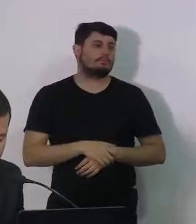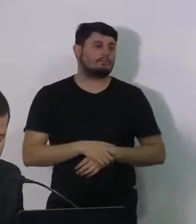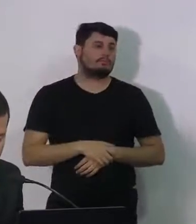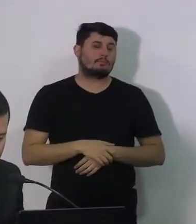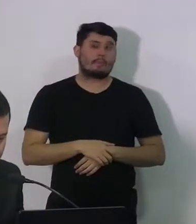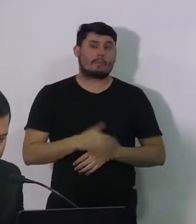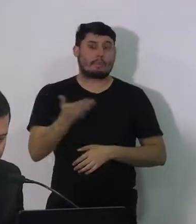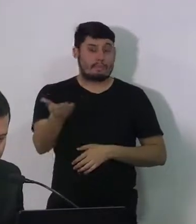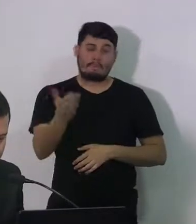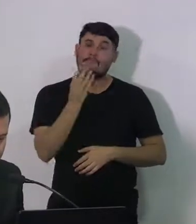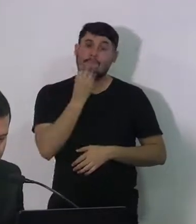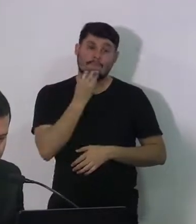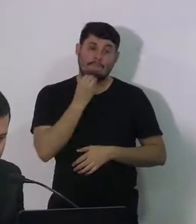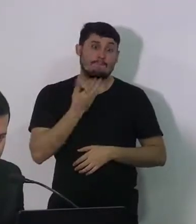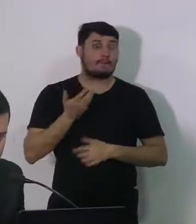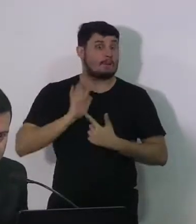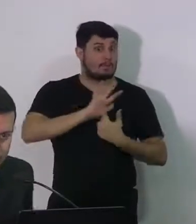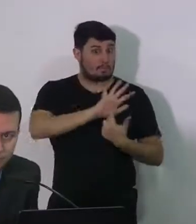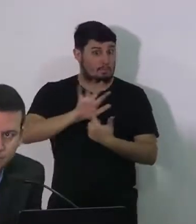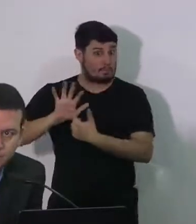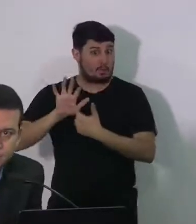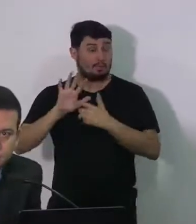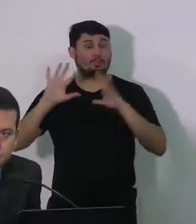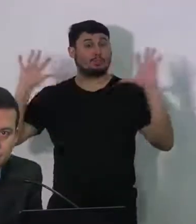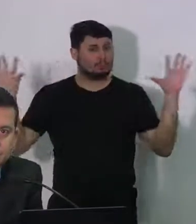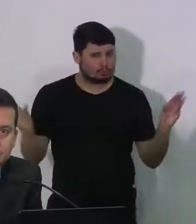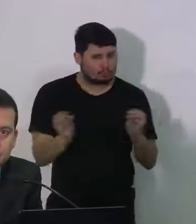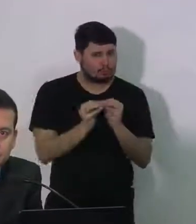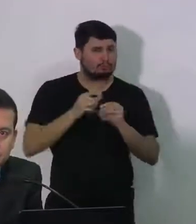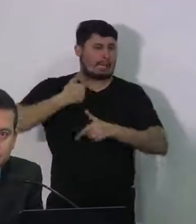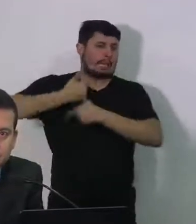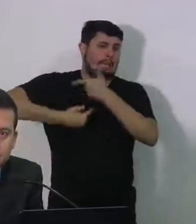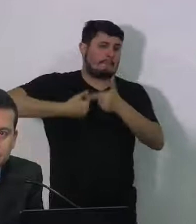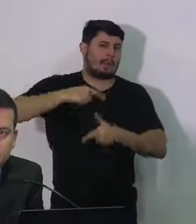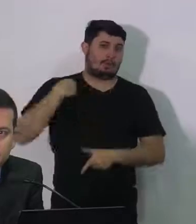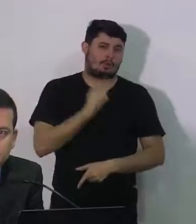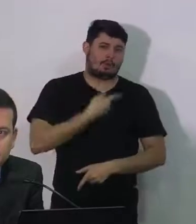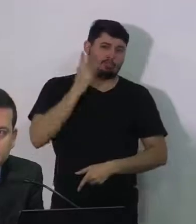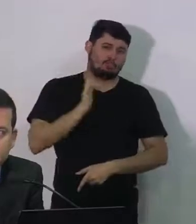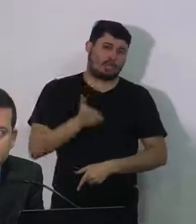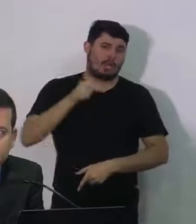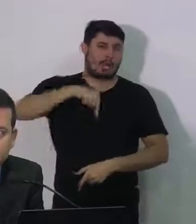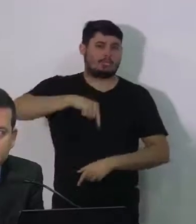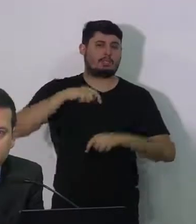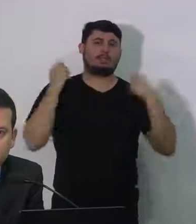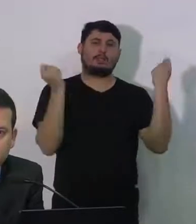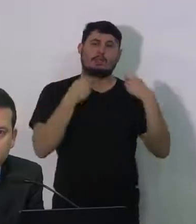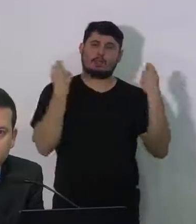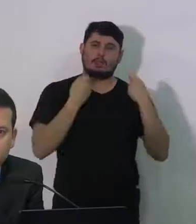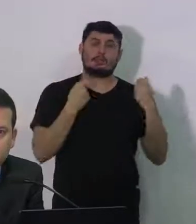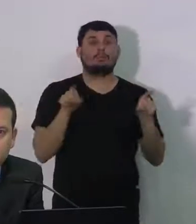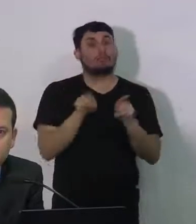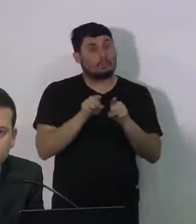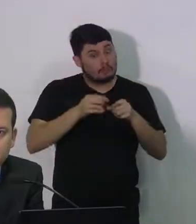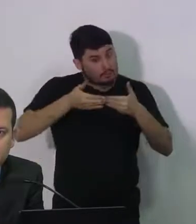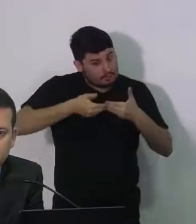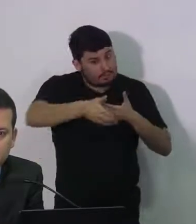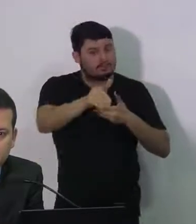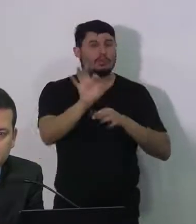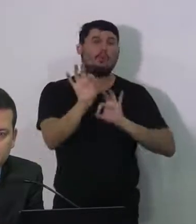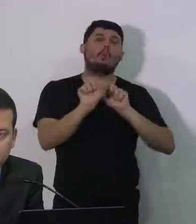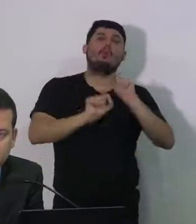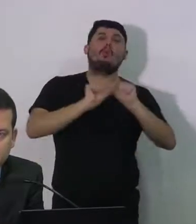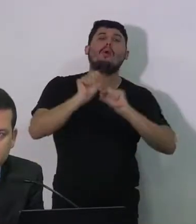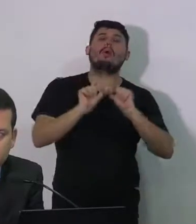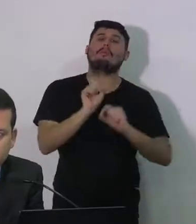Francisco acaba de mostrar um balanço das ações que a gente tem feito na nossa cidade. Aquilo que a gente fez para trás e o que nós estamos organizando para frente.